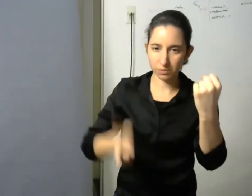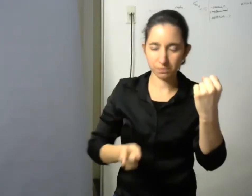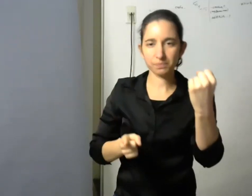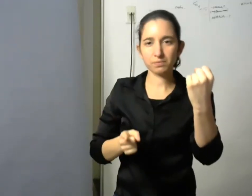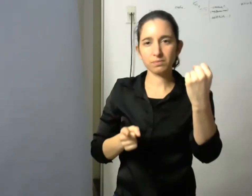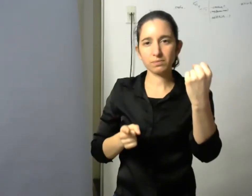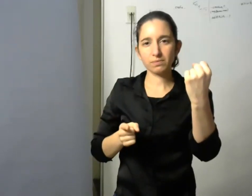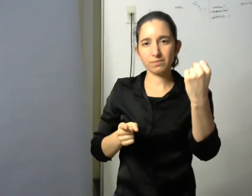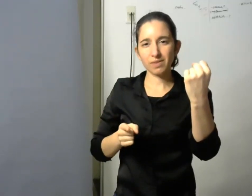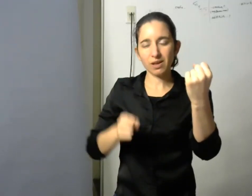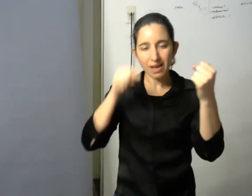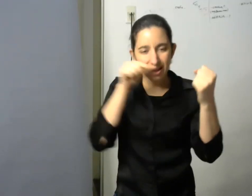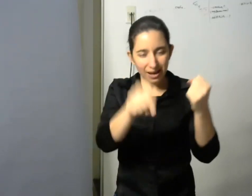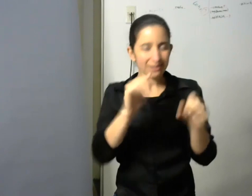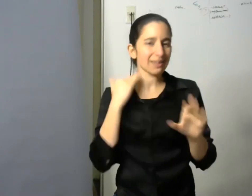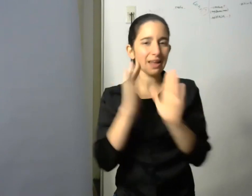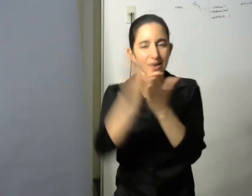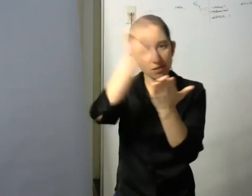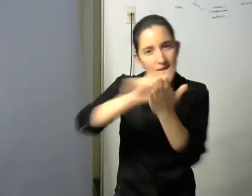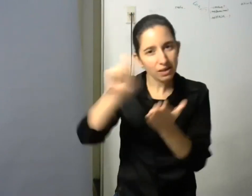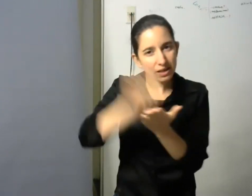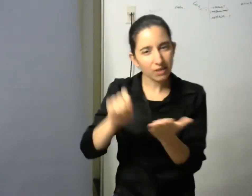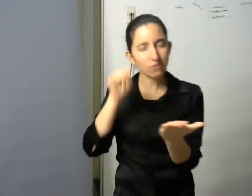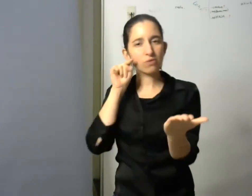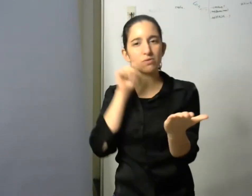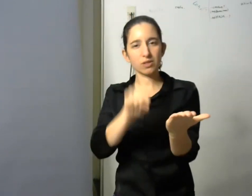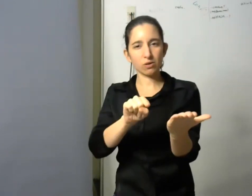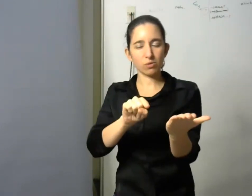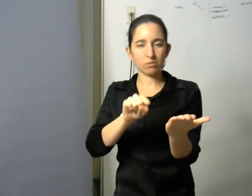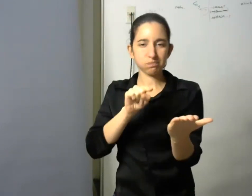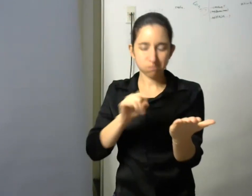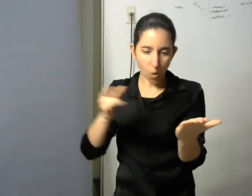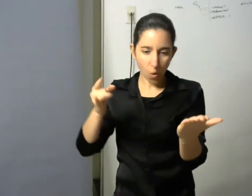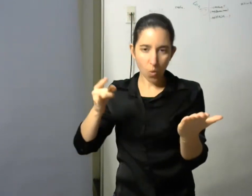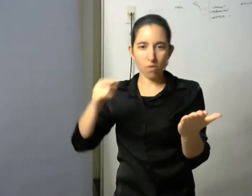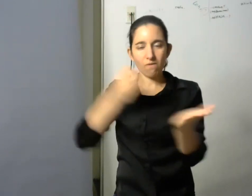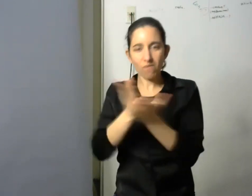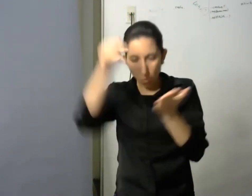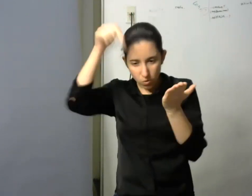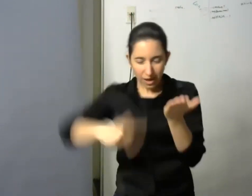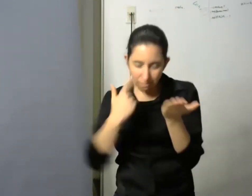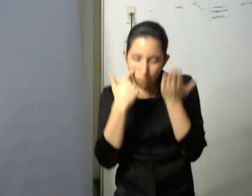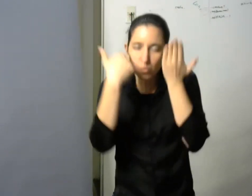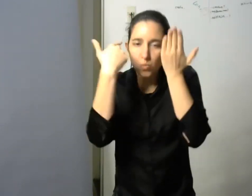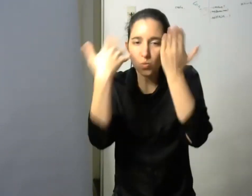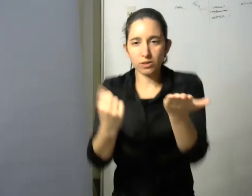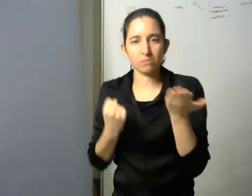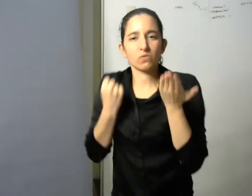bandera representativa de las actividades que hacemos en la facultad de filosofía y letras digo me gustaría que mi